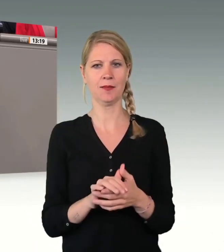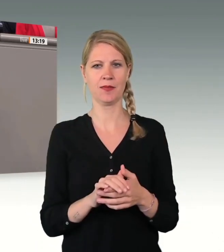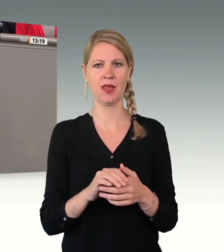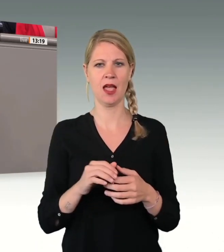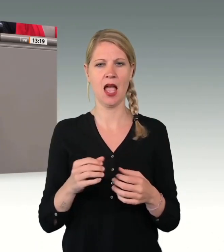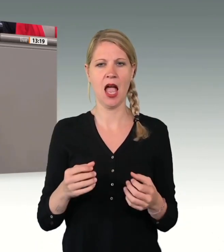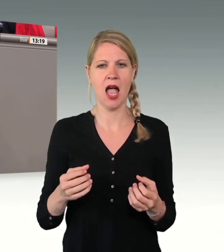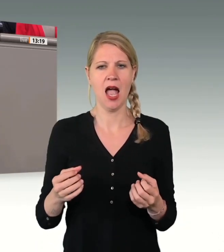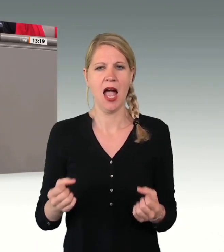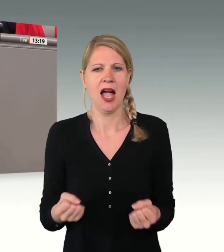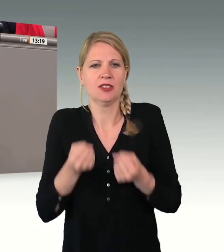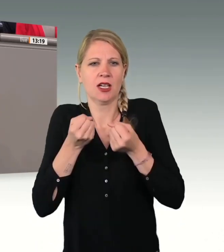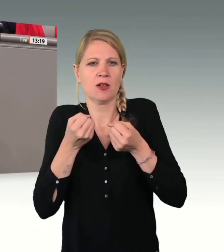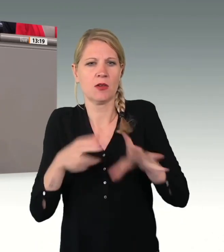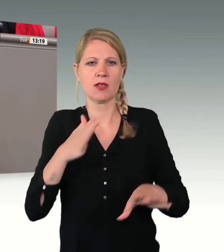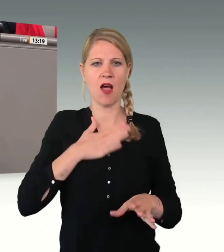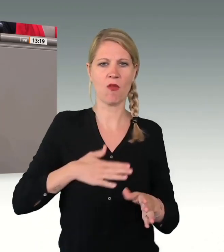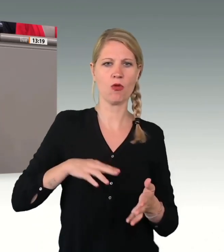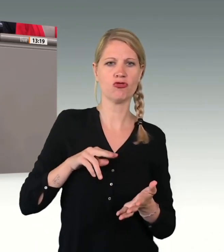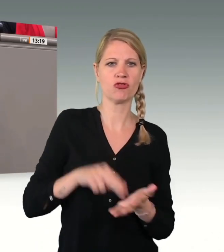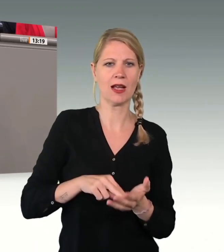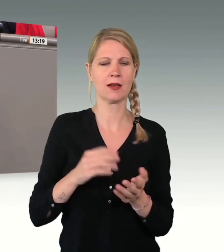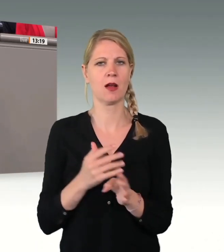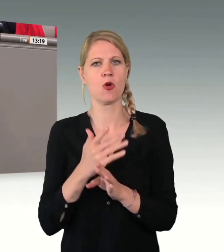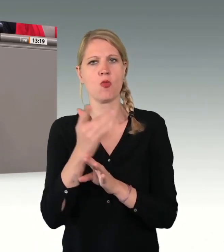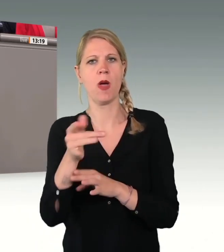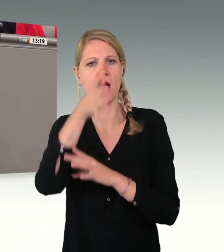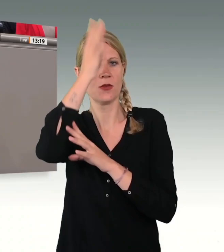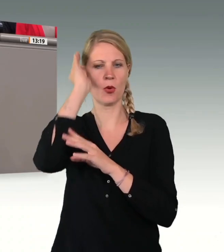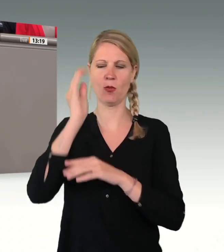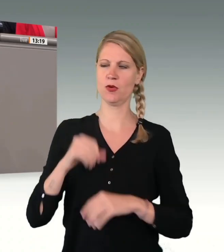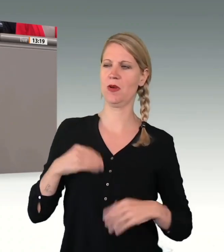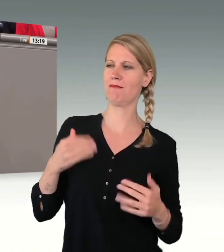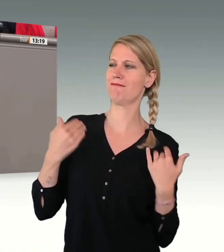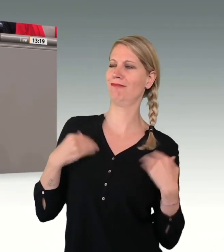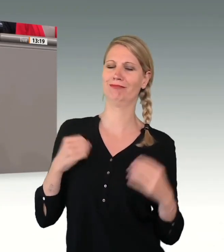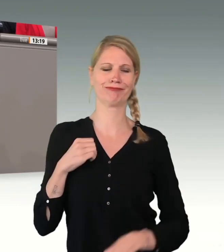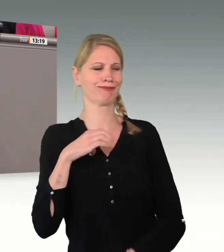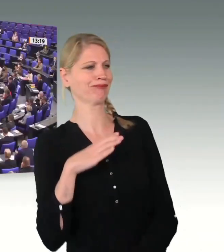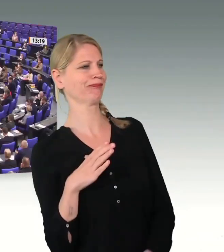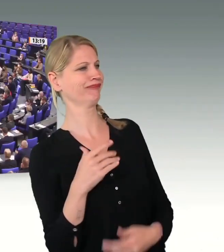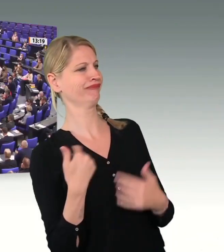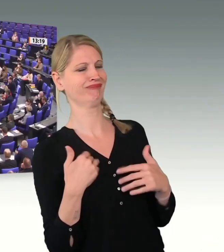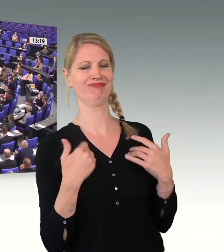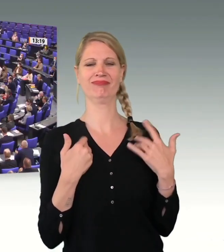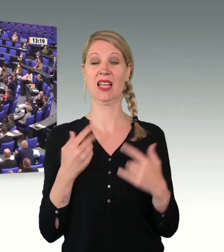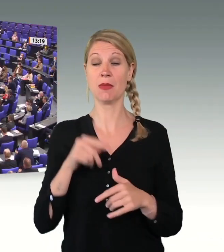Wohlstand und spätrömische Dekadenz. Diejenigen, die vor meinem Büro gestanden haben, sind Leistungsträgerinnen und Leistungsträger unserer